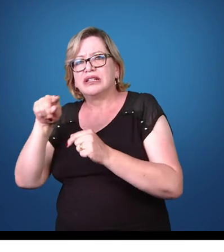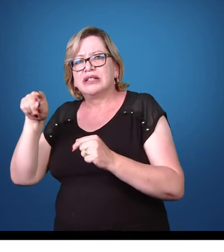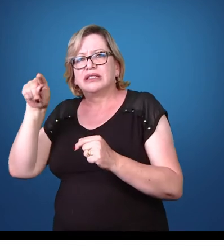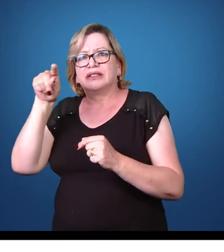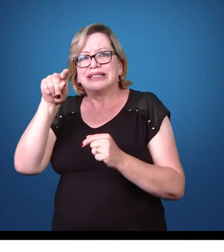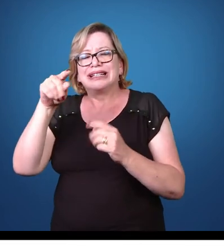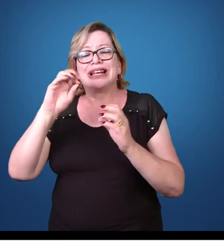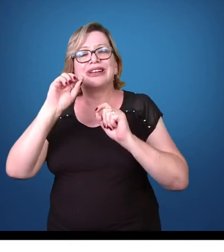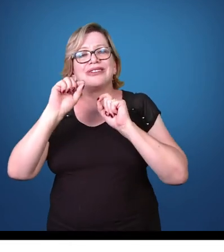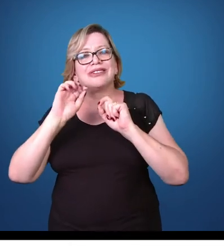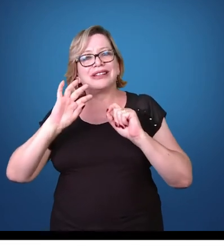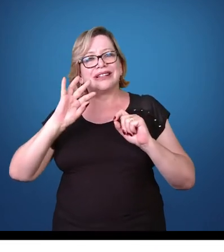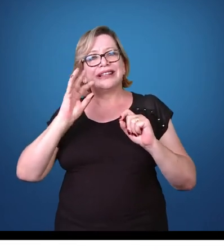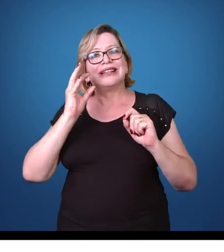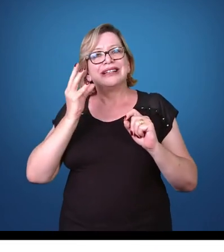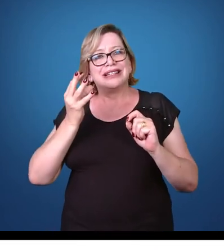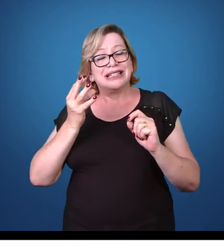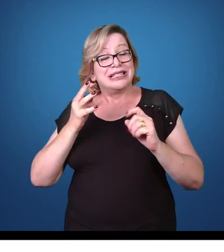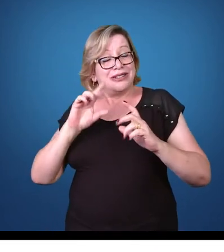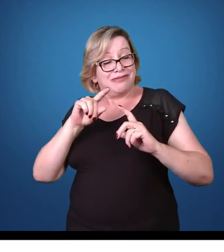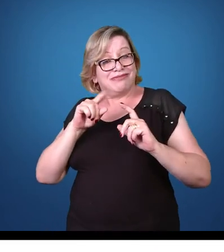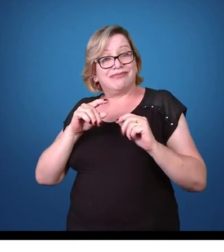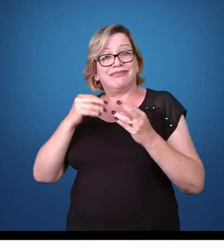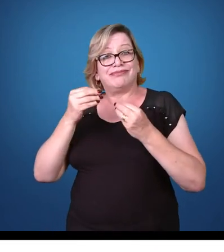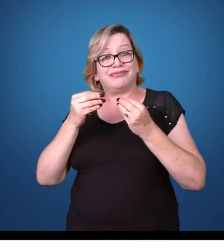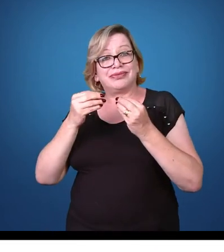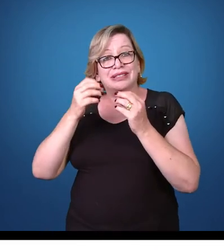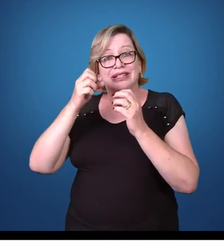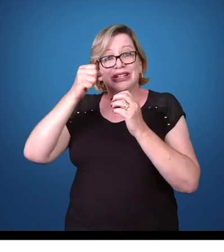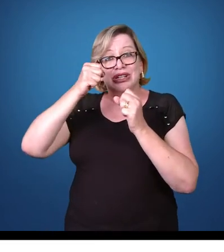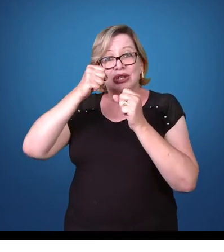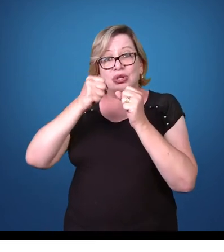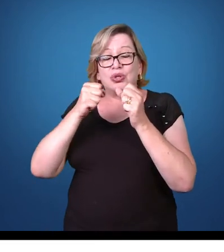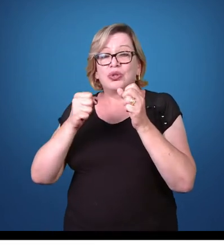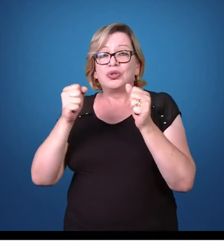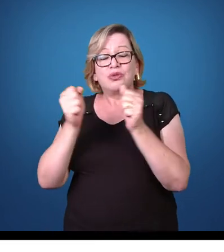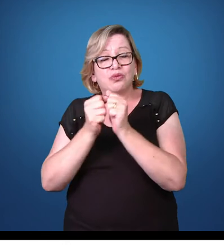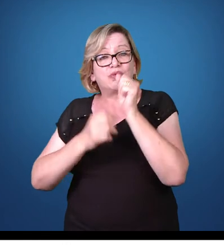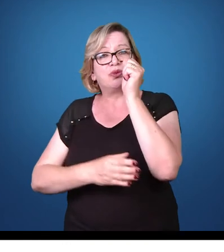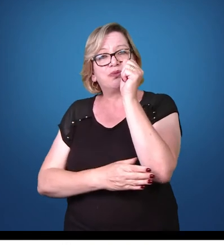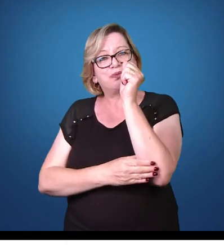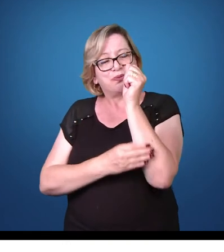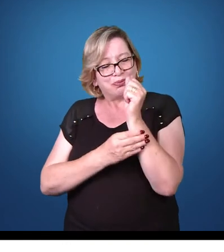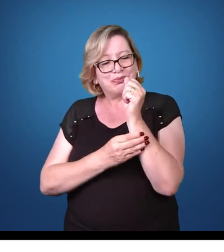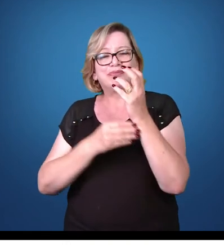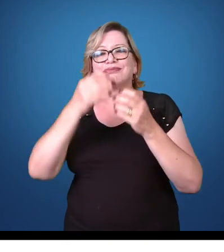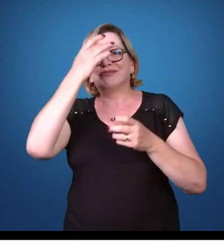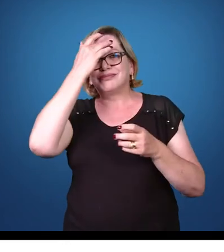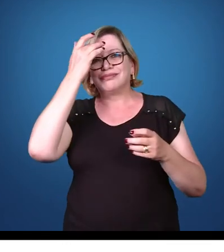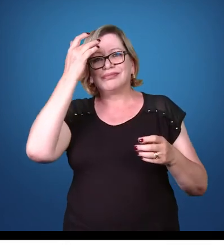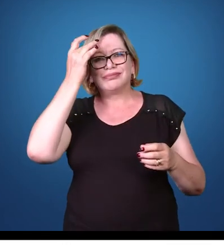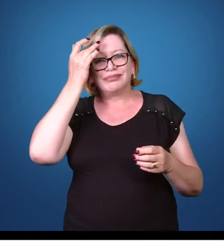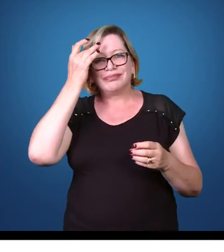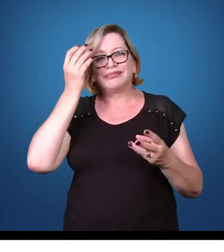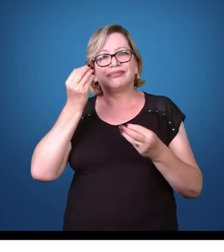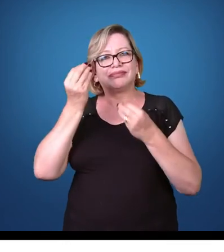Esses cistos, eles são formas de resistência, e eles saem junto às fezes do hospedeiro,